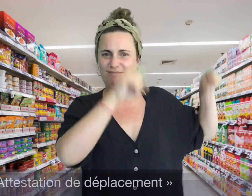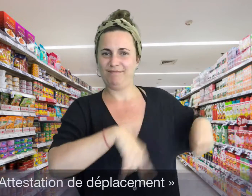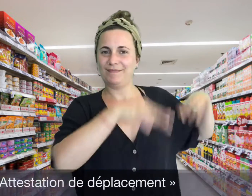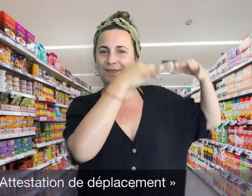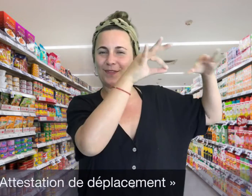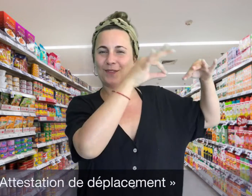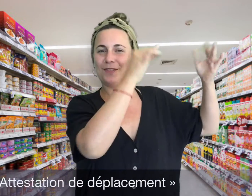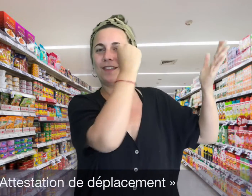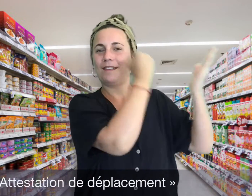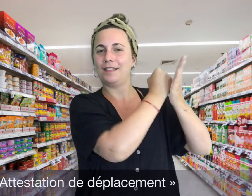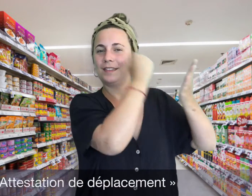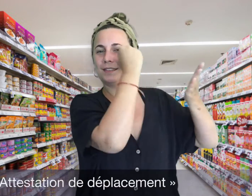Attestation de déplacement